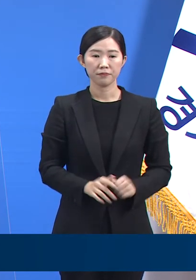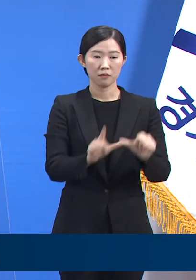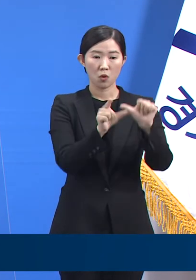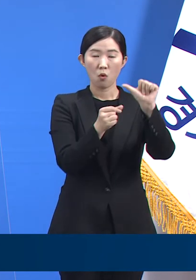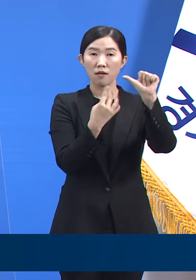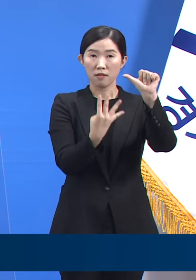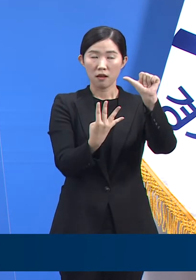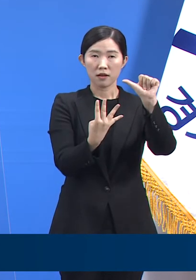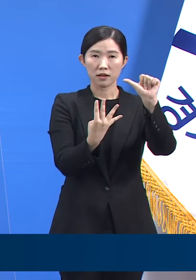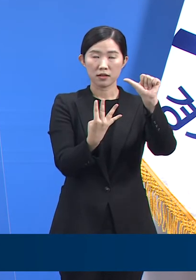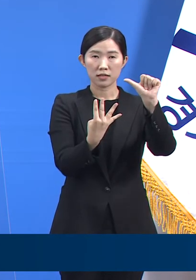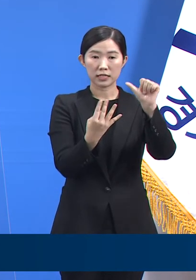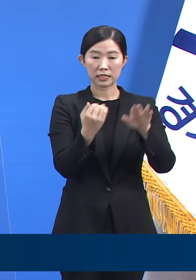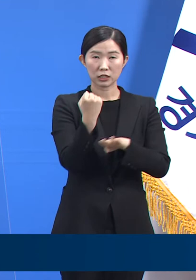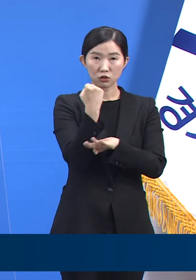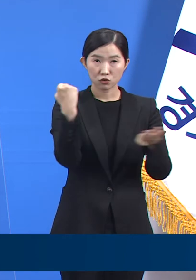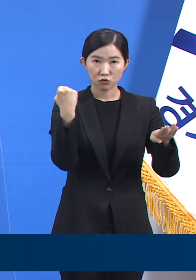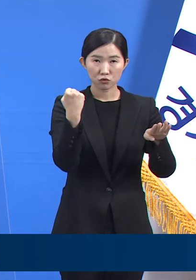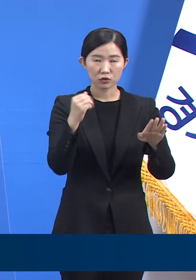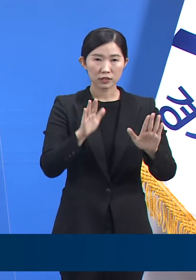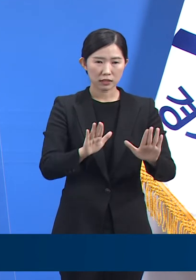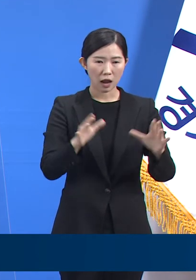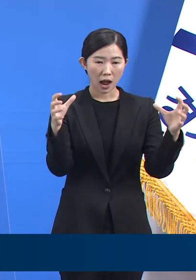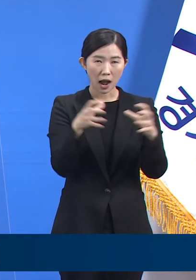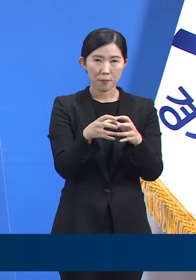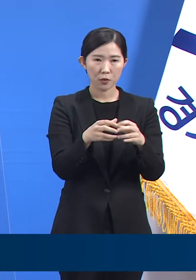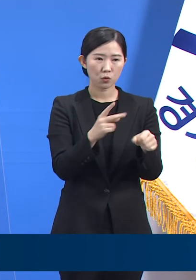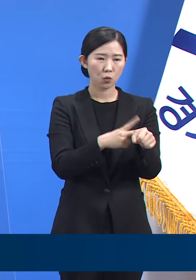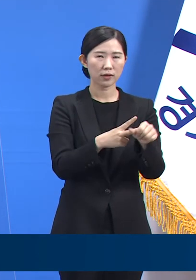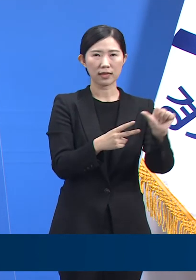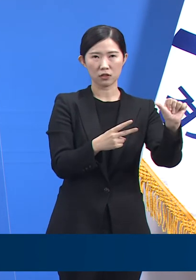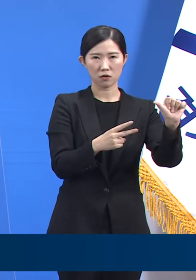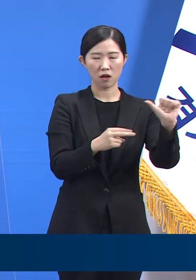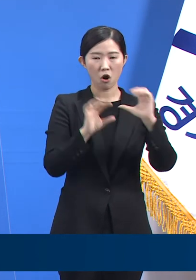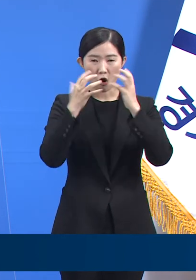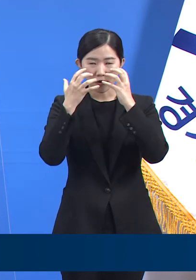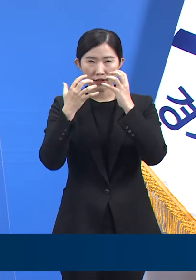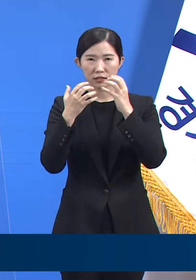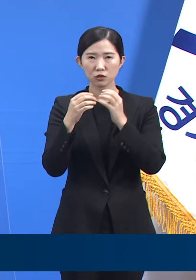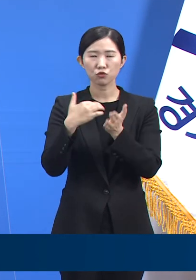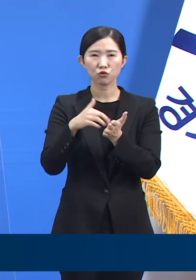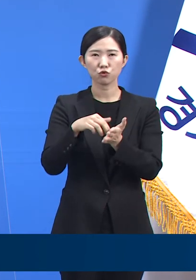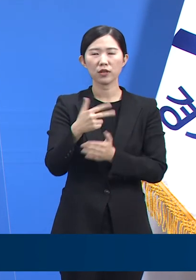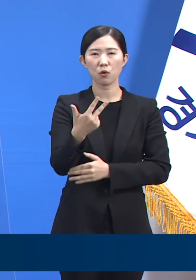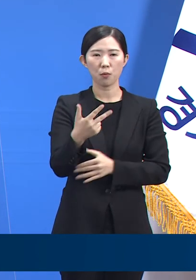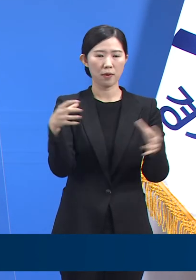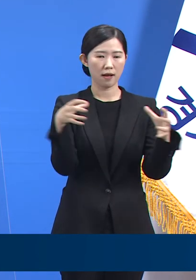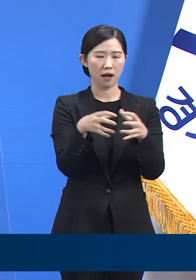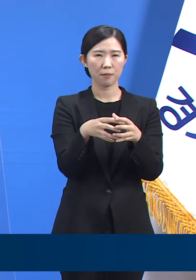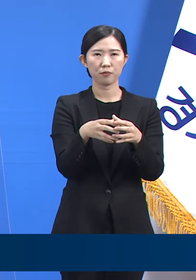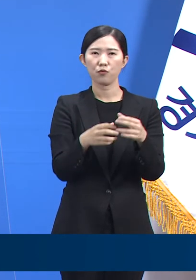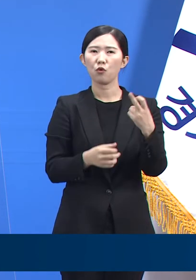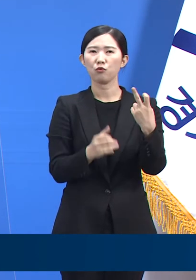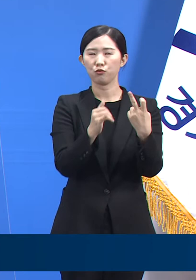0시 기준 총 확진자는 교사 5명, 원생 7명 등 총 12명입니다.